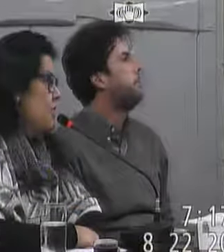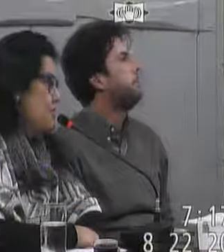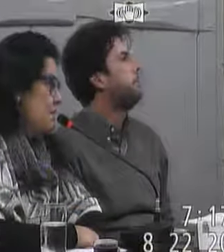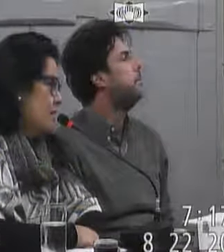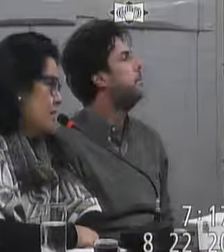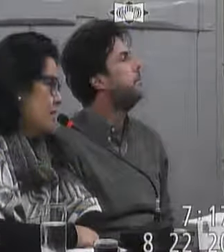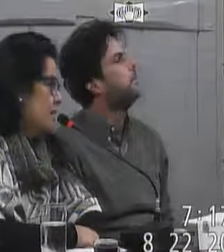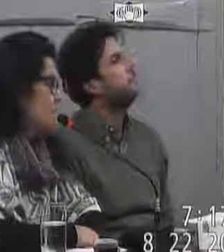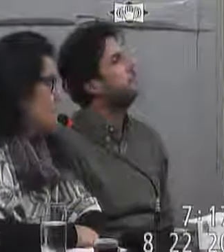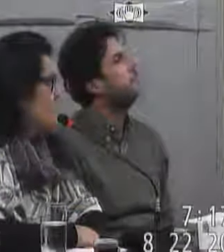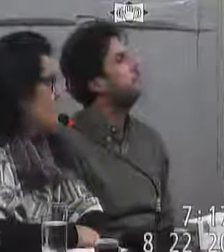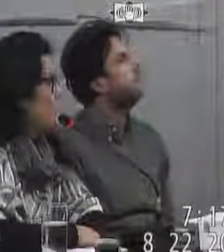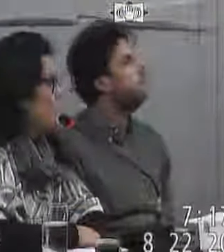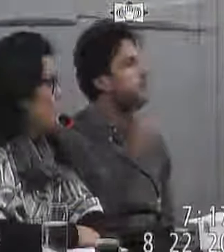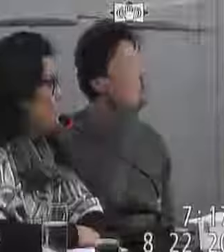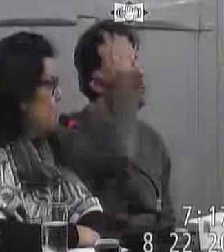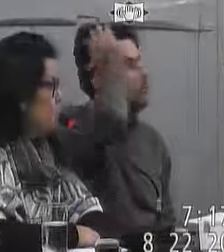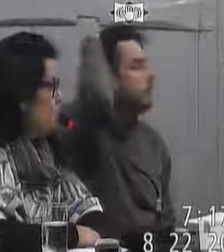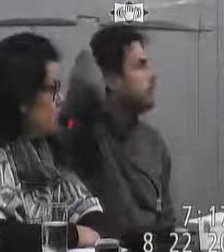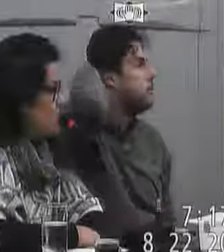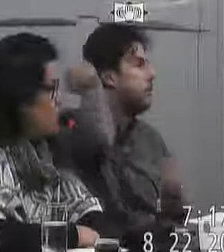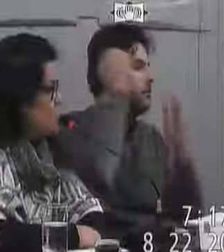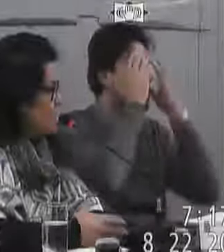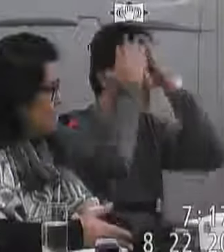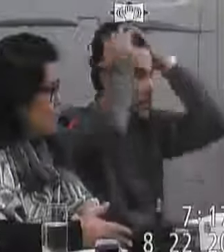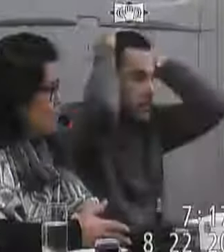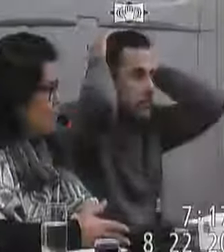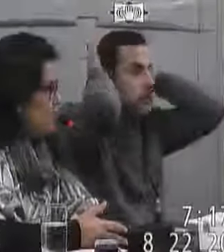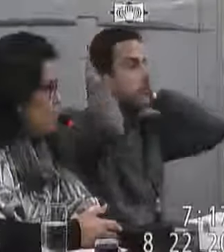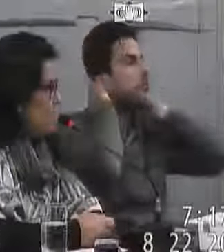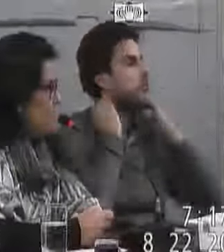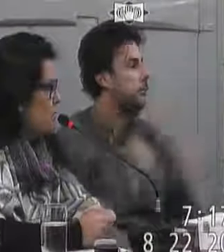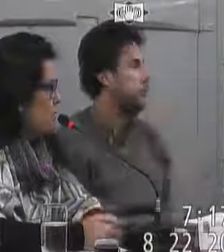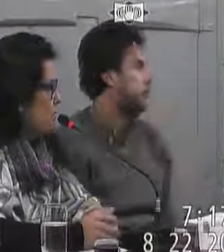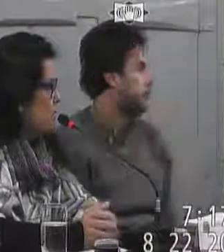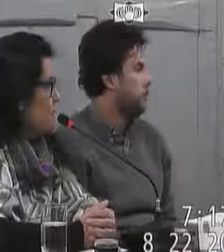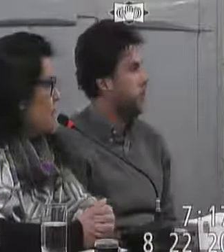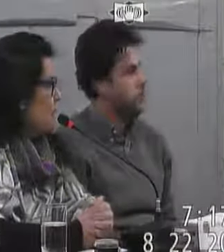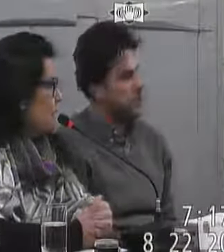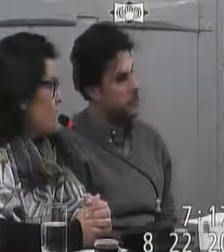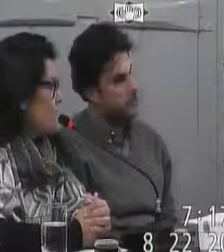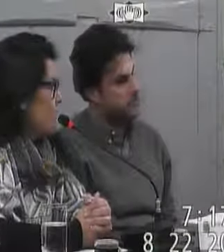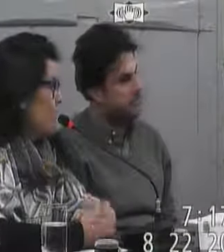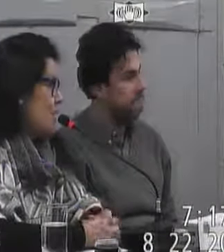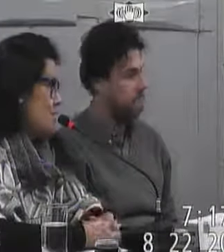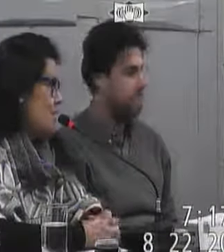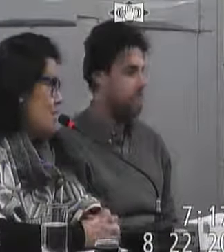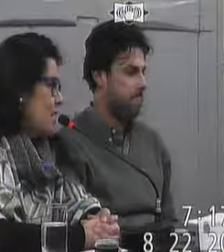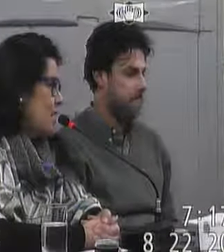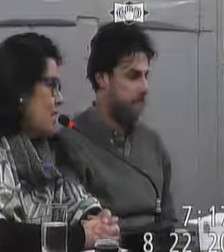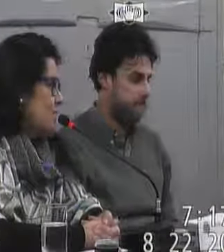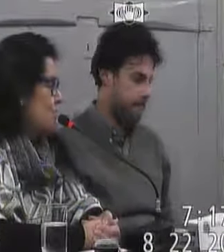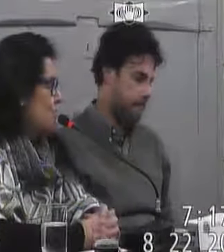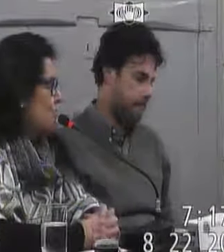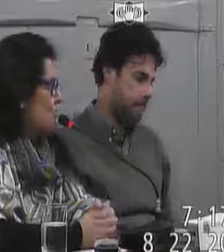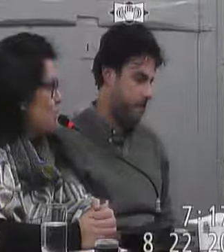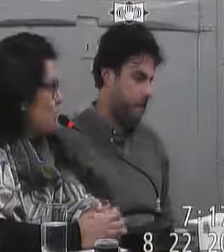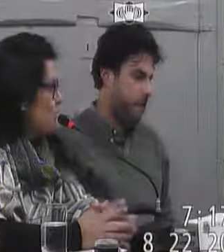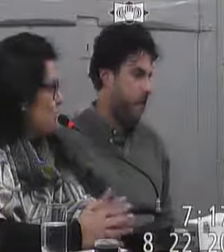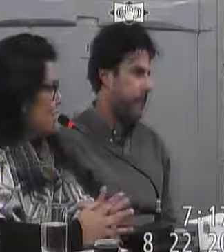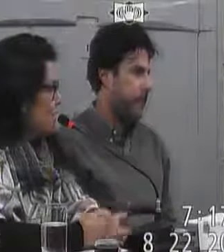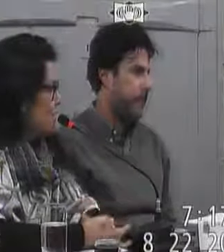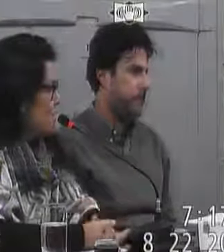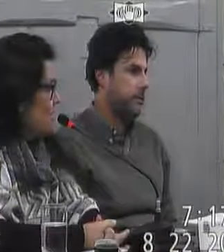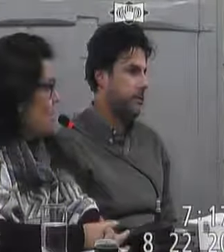de 23 crianças eu queria te pedir né já fiz através do requerimento agora presencialmente né com a sua